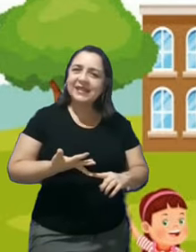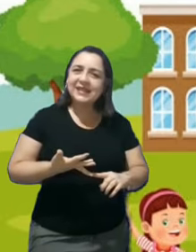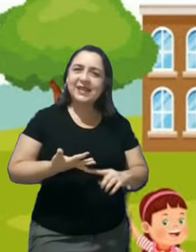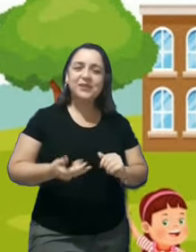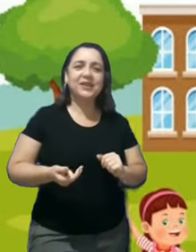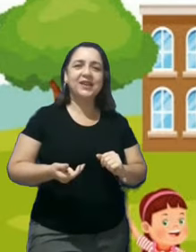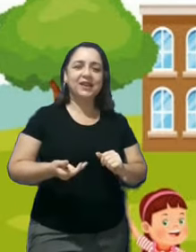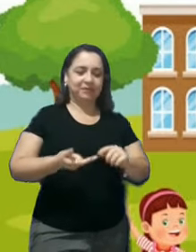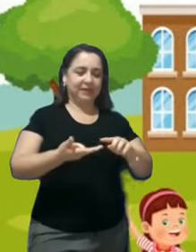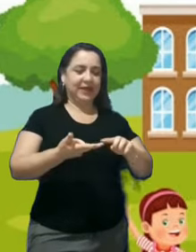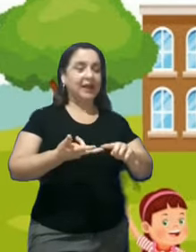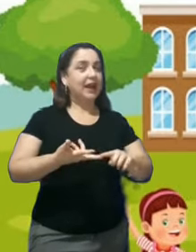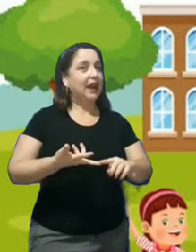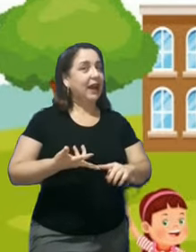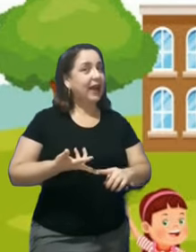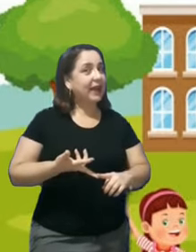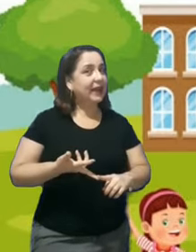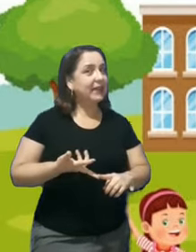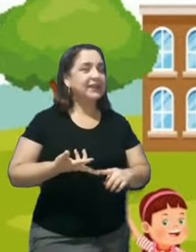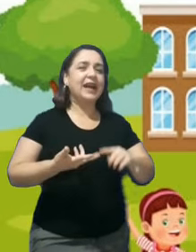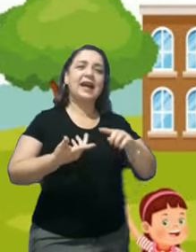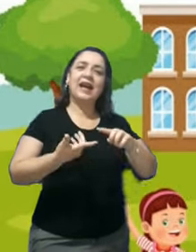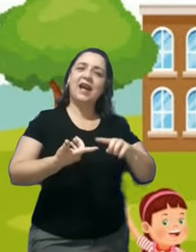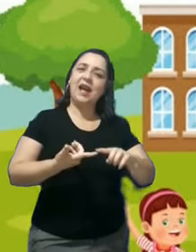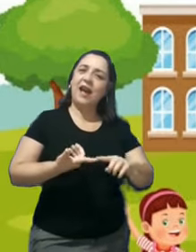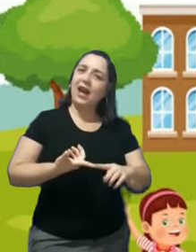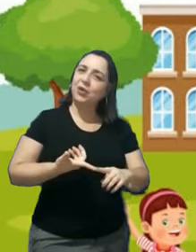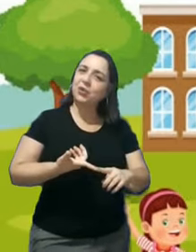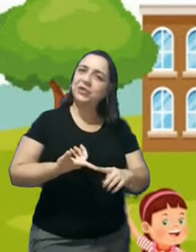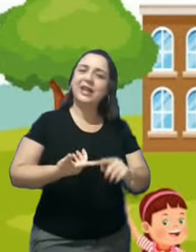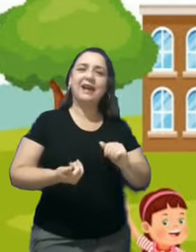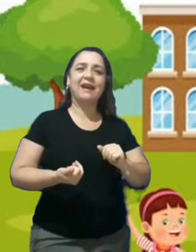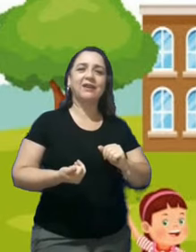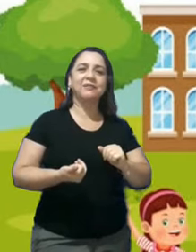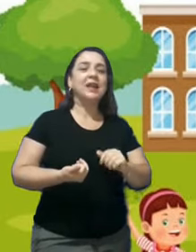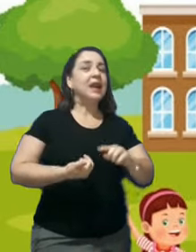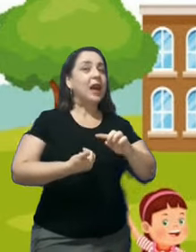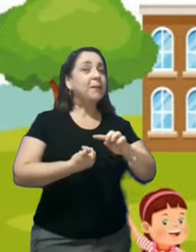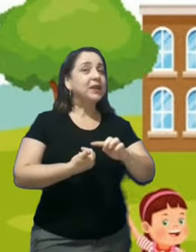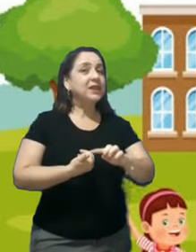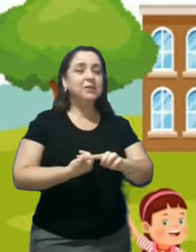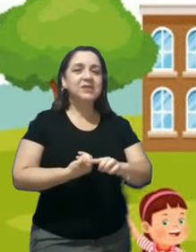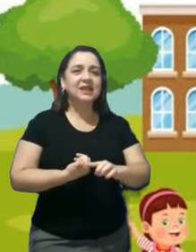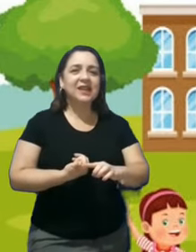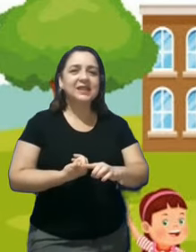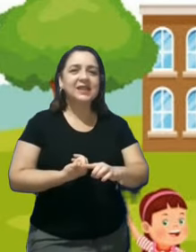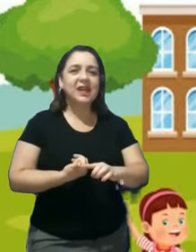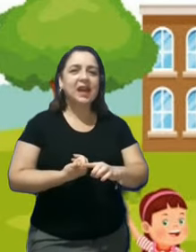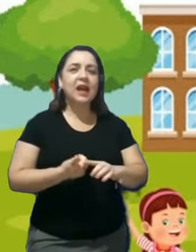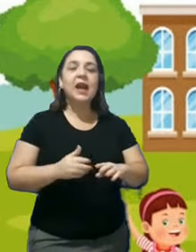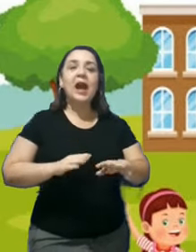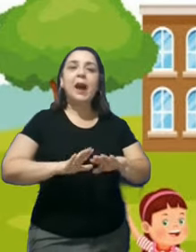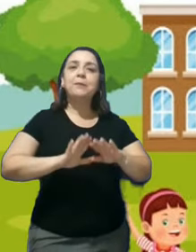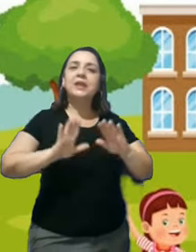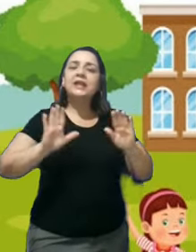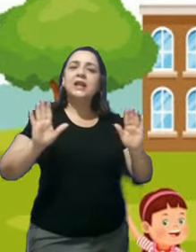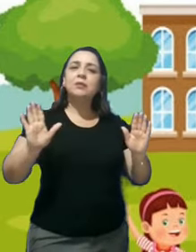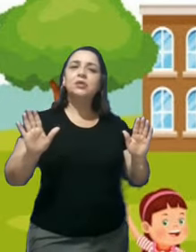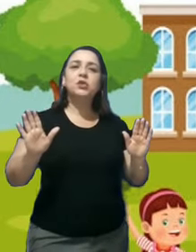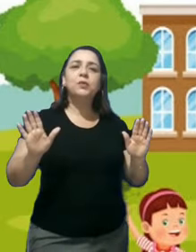a escrever, a cantar, a cantar, aprendemos a desenhar,